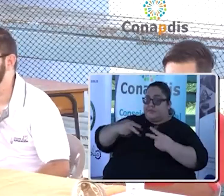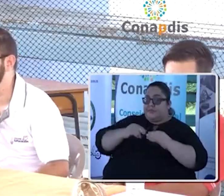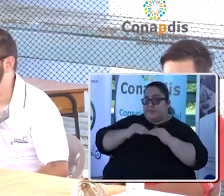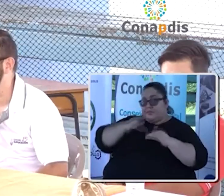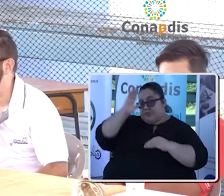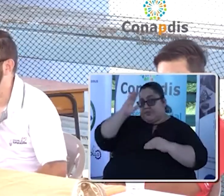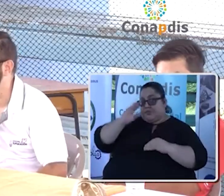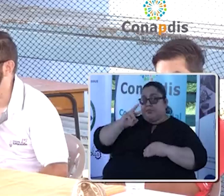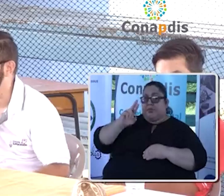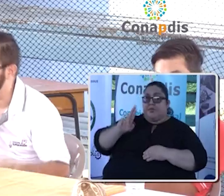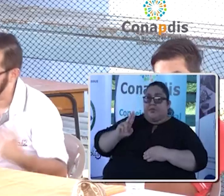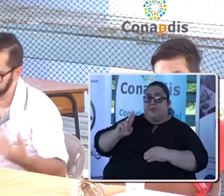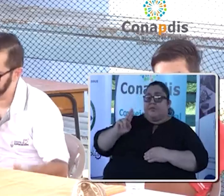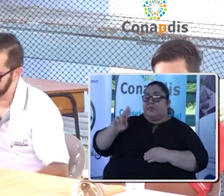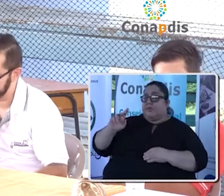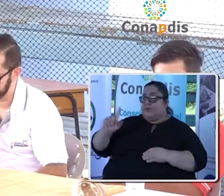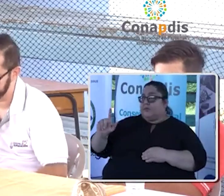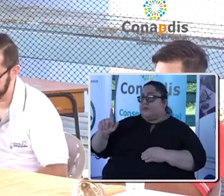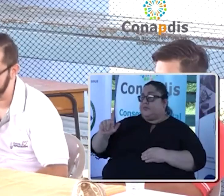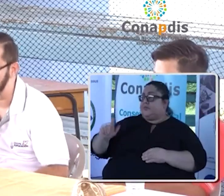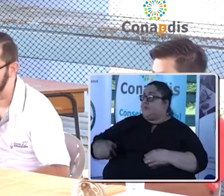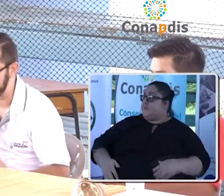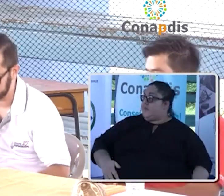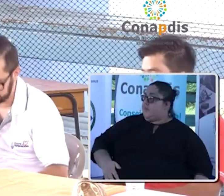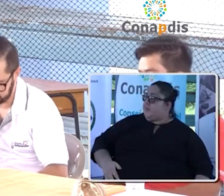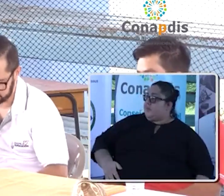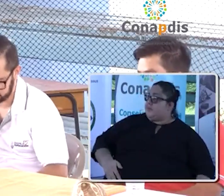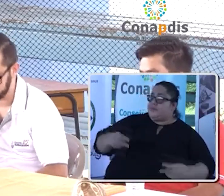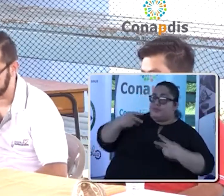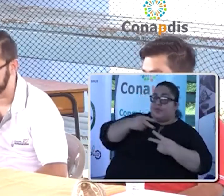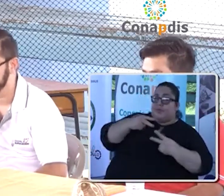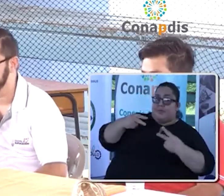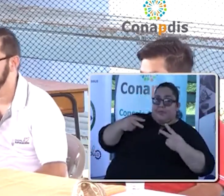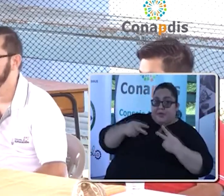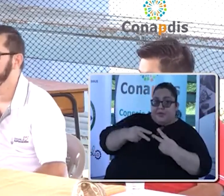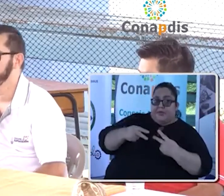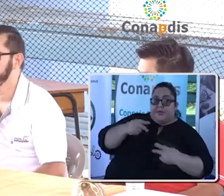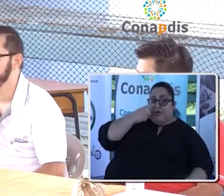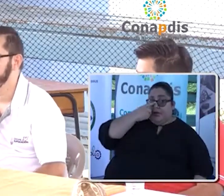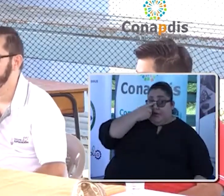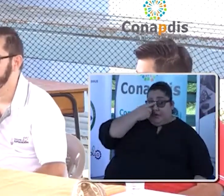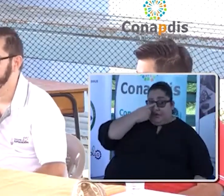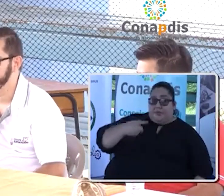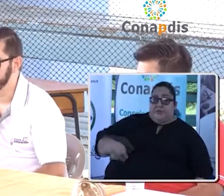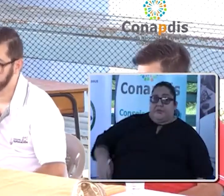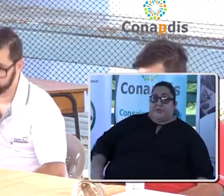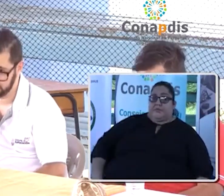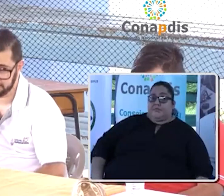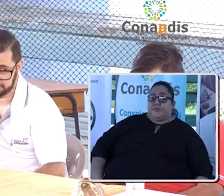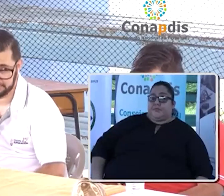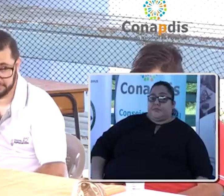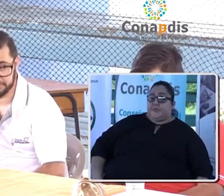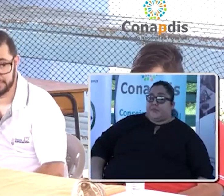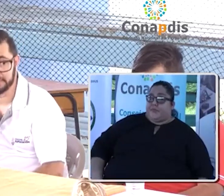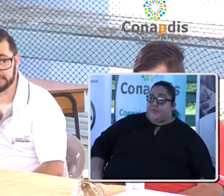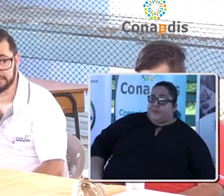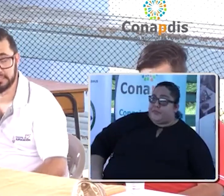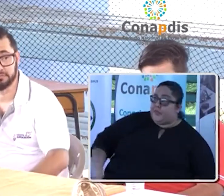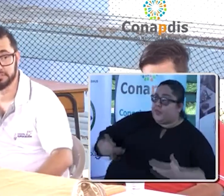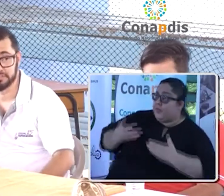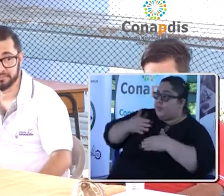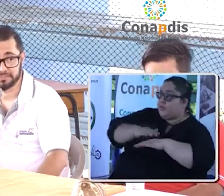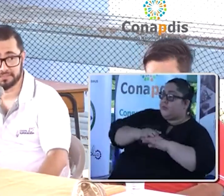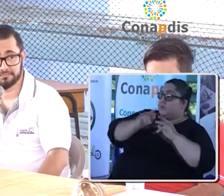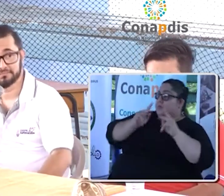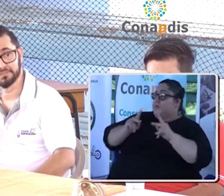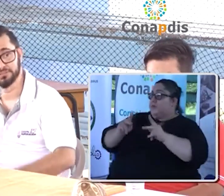población En los demás servicios institucionales Como una prioridad De la institución para el desarrollo rural territorial Bueno,